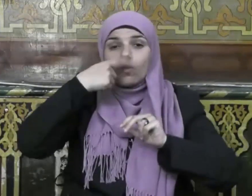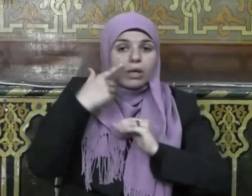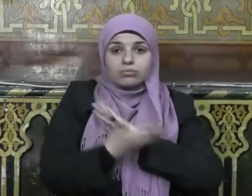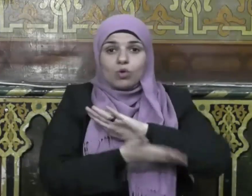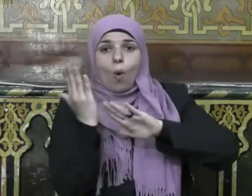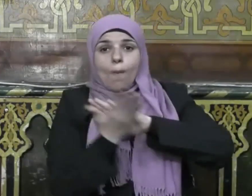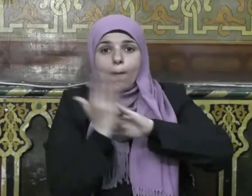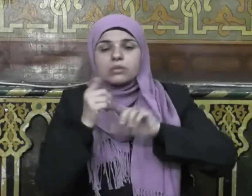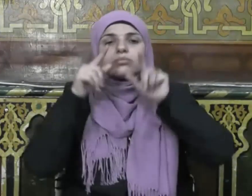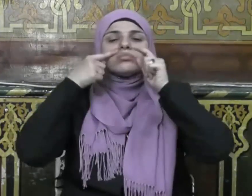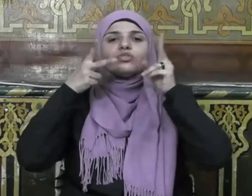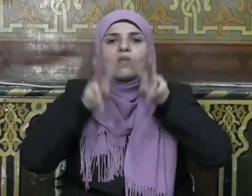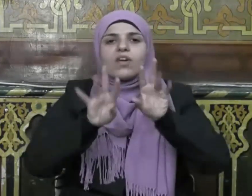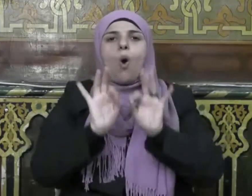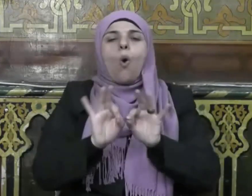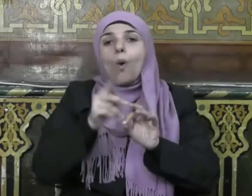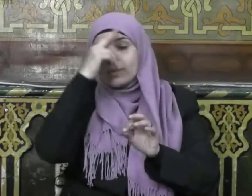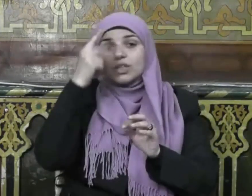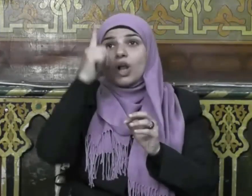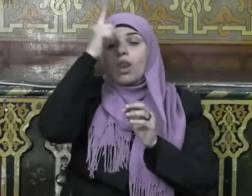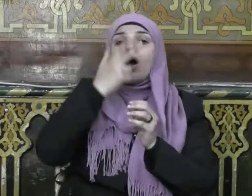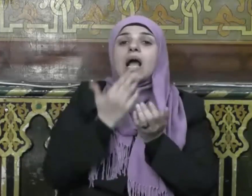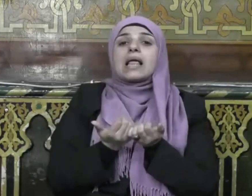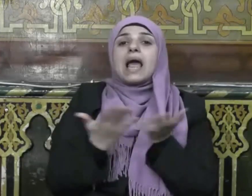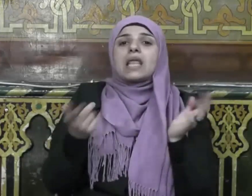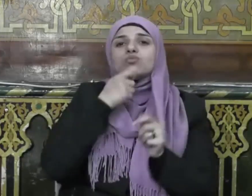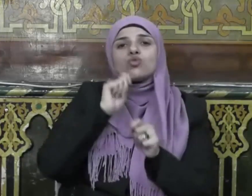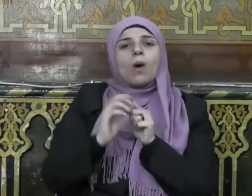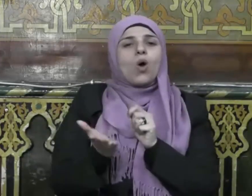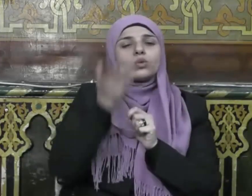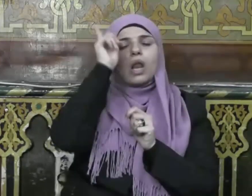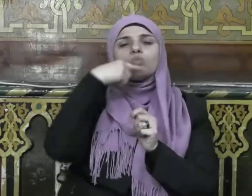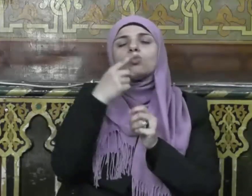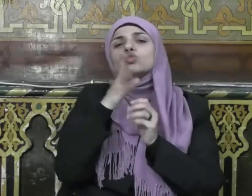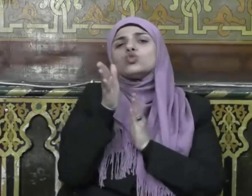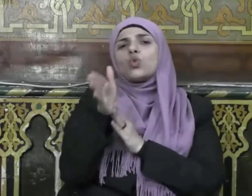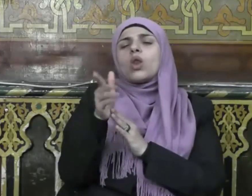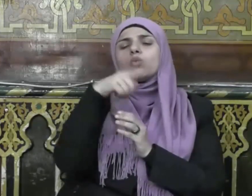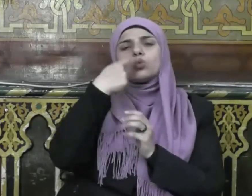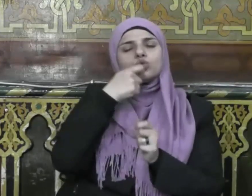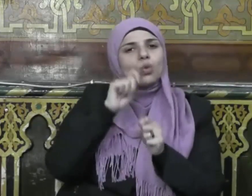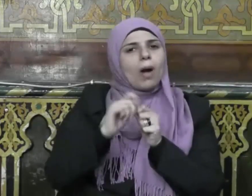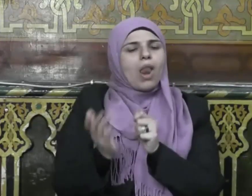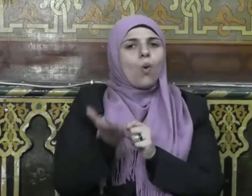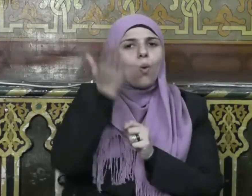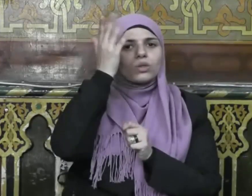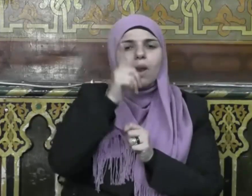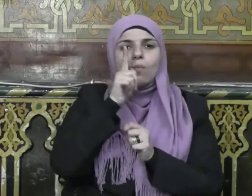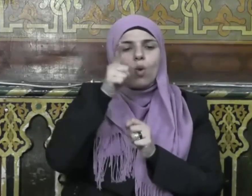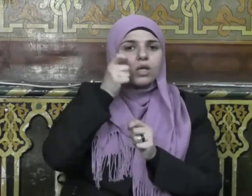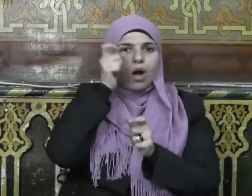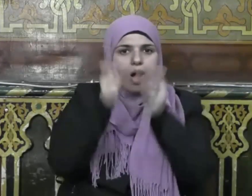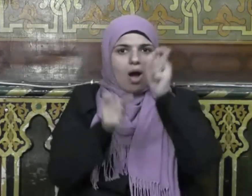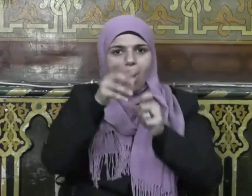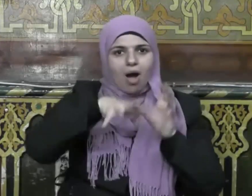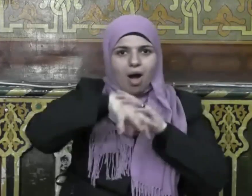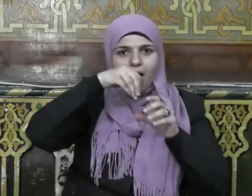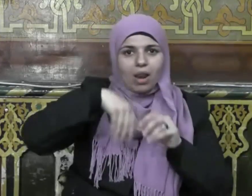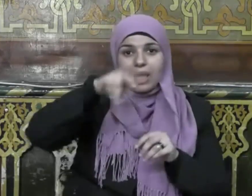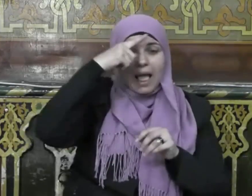عليه فإن الكريم عز وجل قد جرت سنته سبحانه وتعالى في خلقه أن من عاش